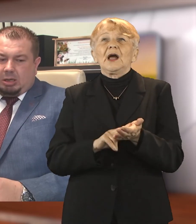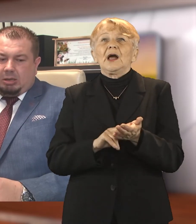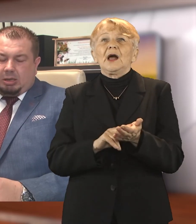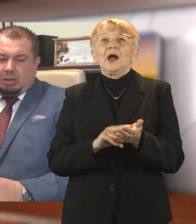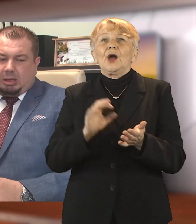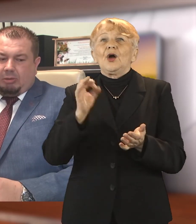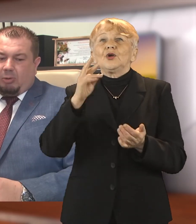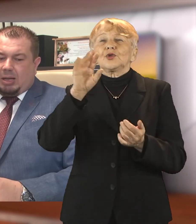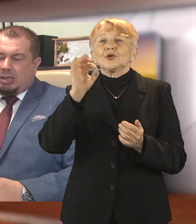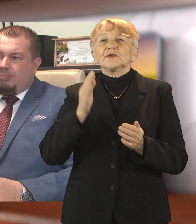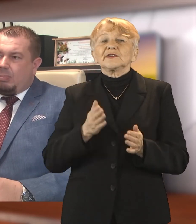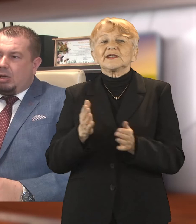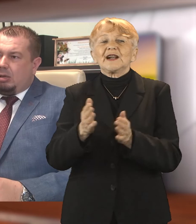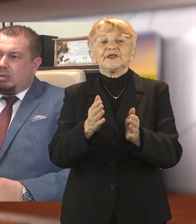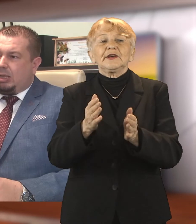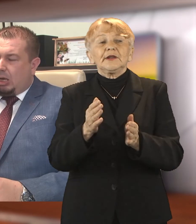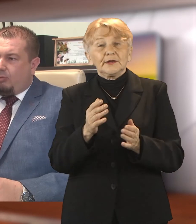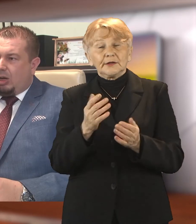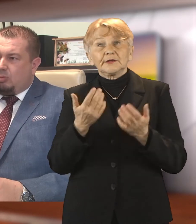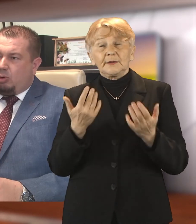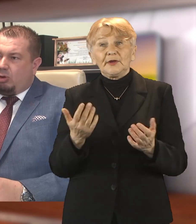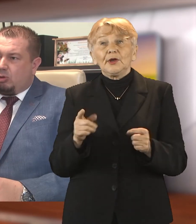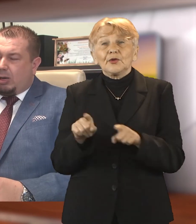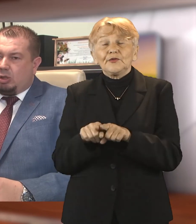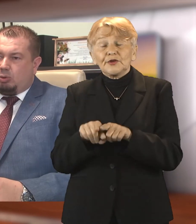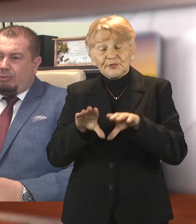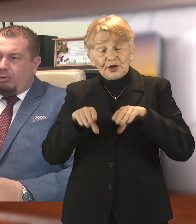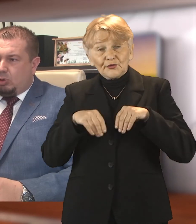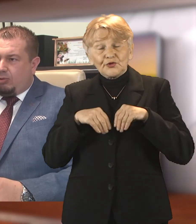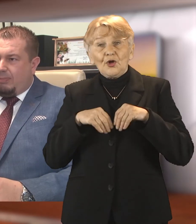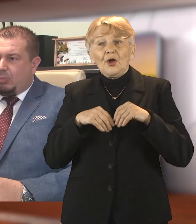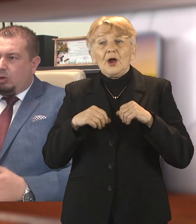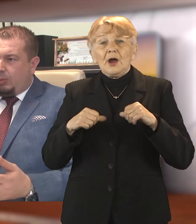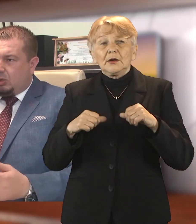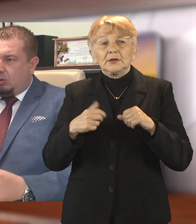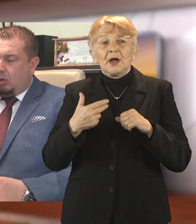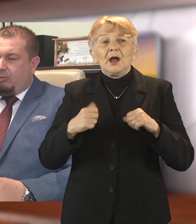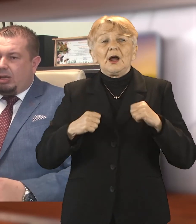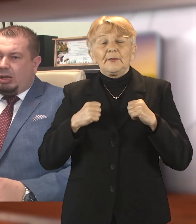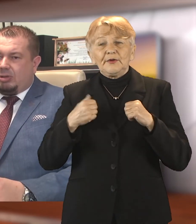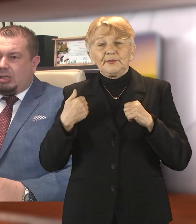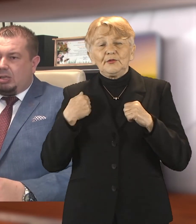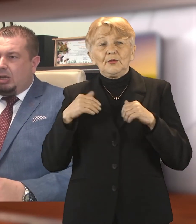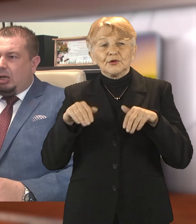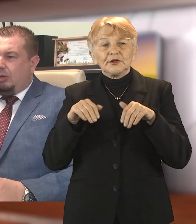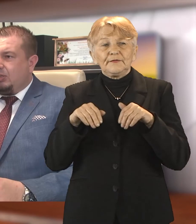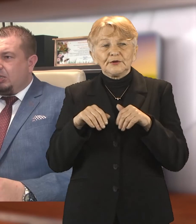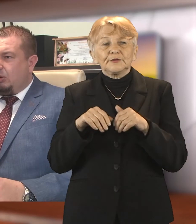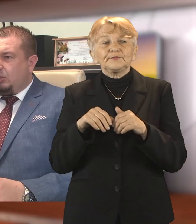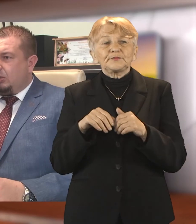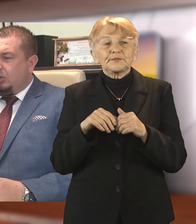informacje, zadeklarowaliśmy również wsparcie tutaj województwa do bardzo wielkiej inwestycji,